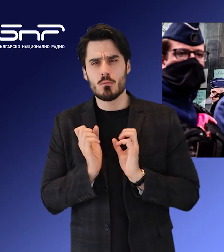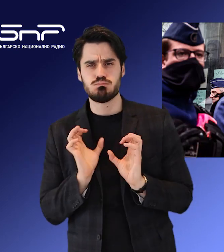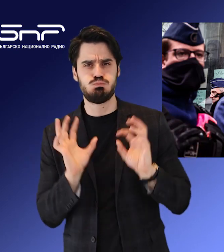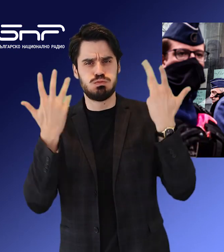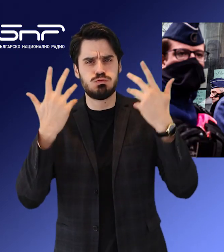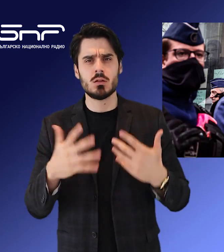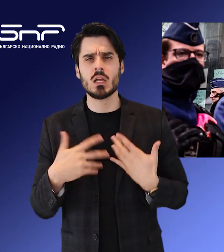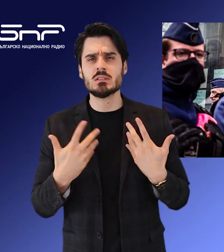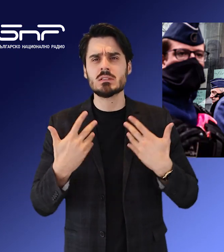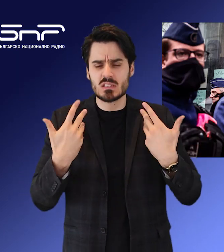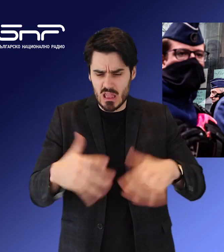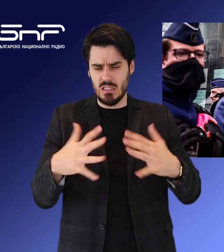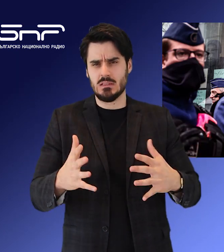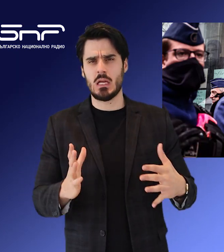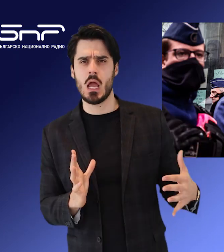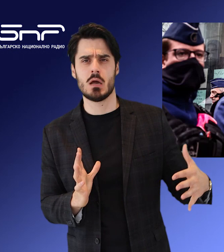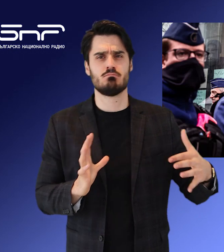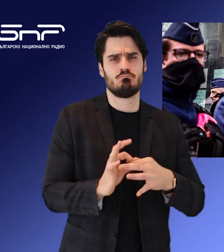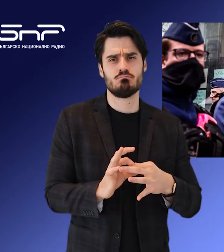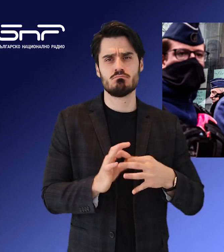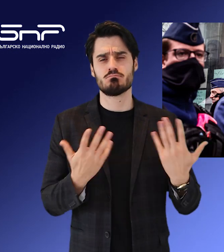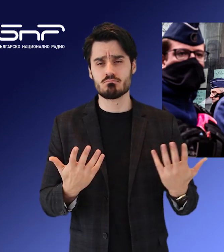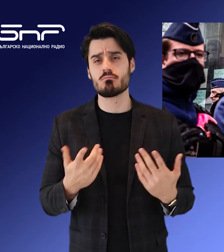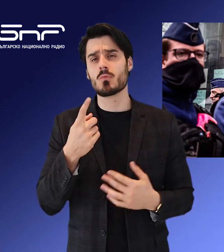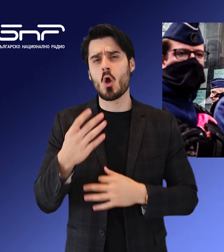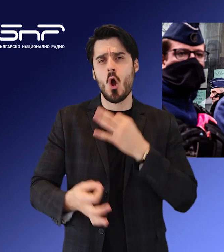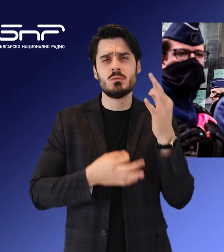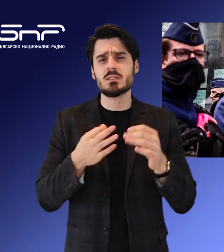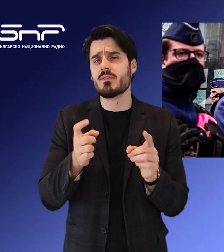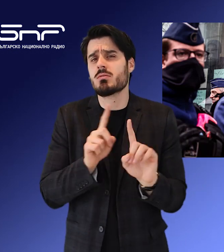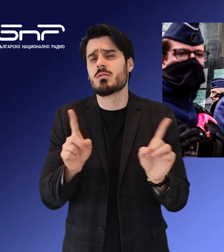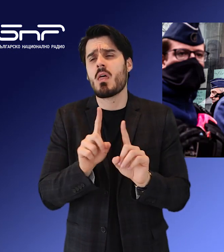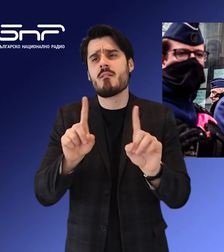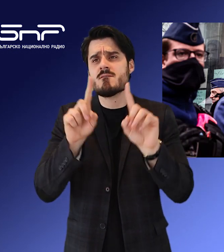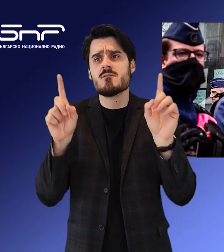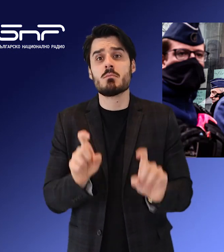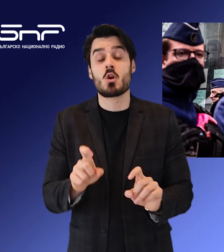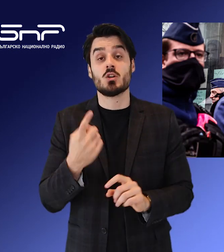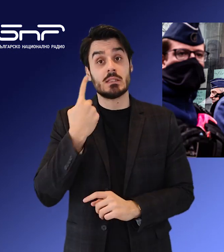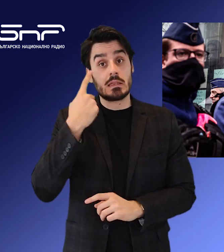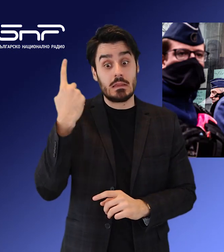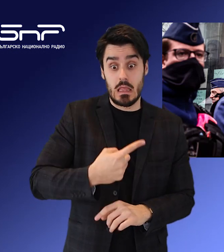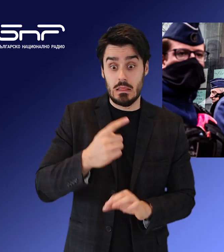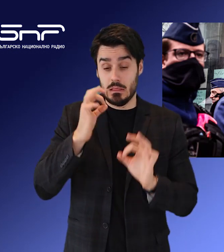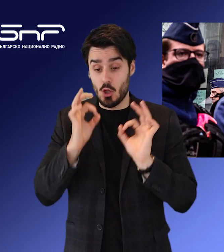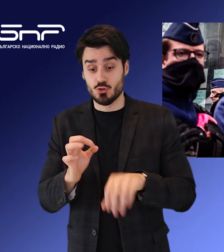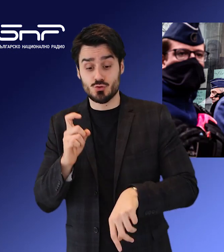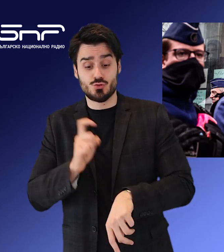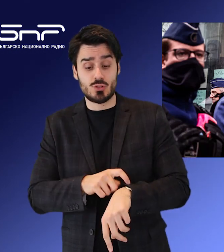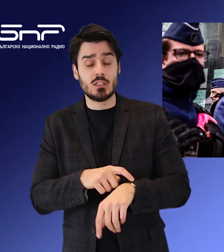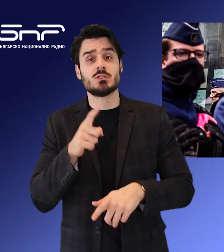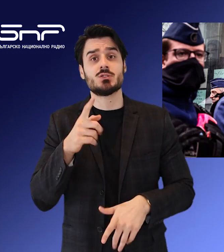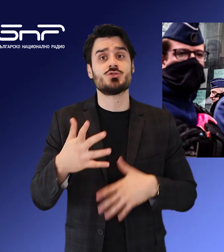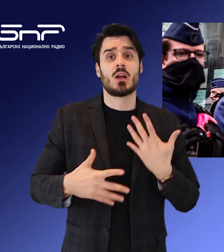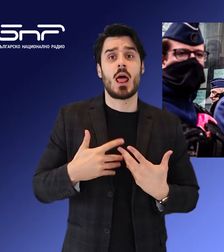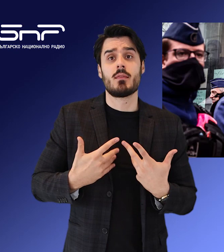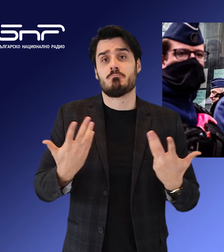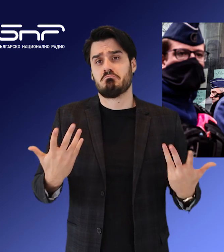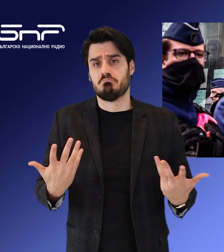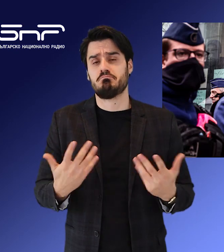прокуратура Ерик Вандер Сирт пояснява обаче, че не става дума за конкретен ден и час, които да са били определени